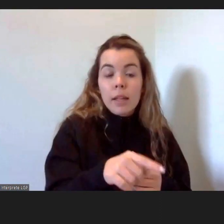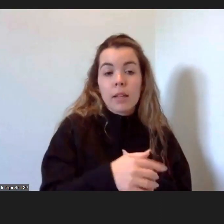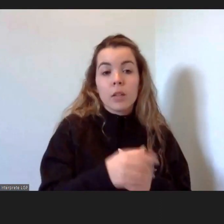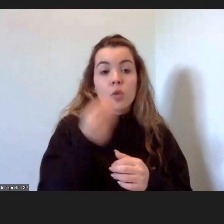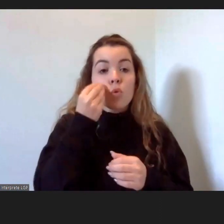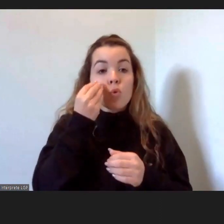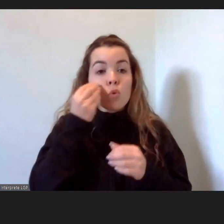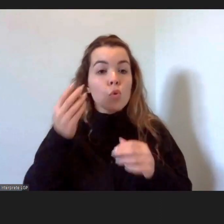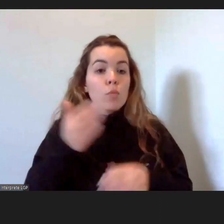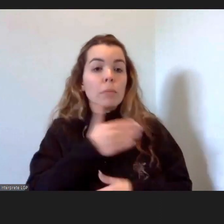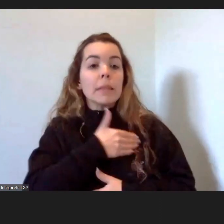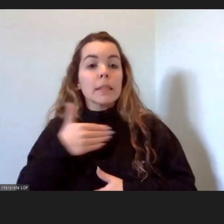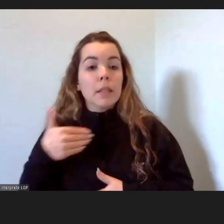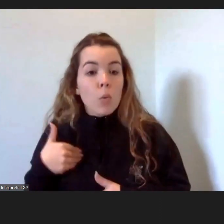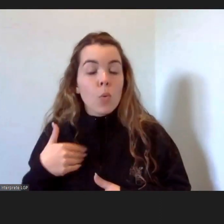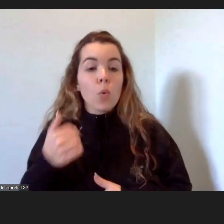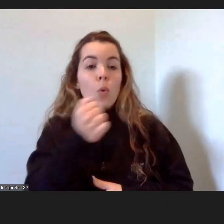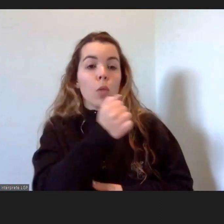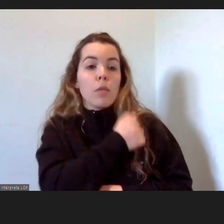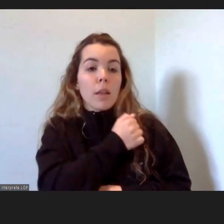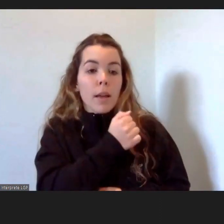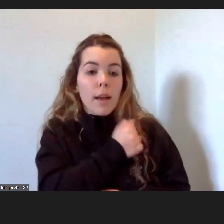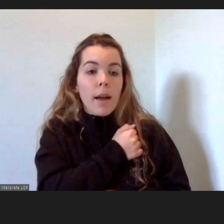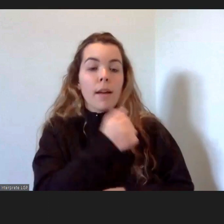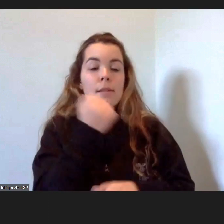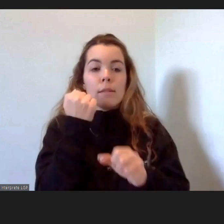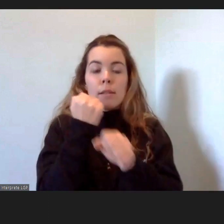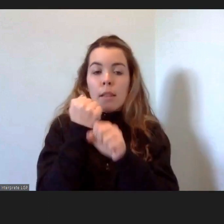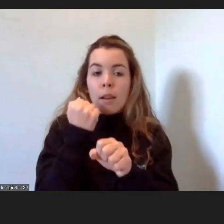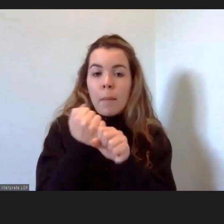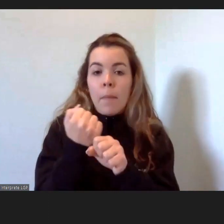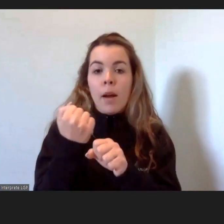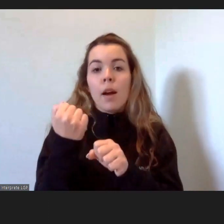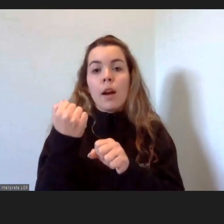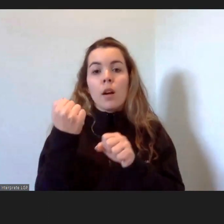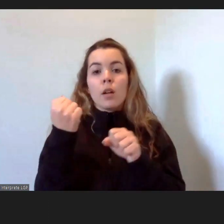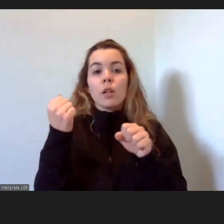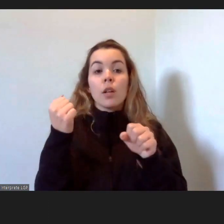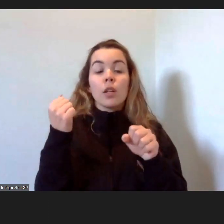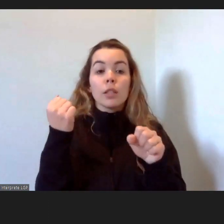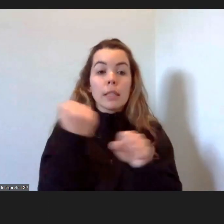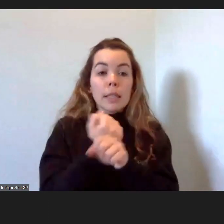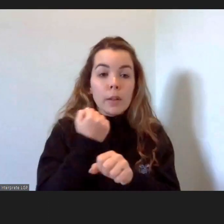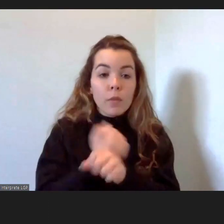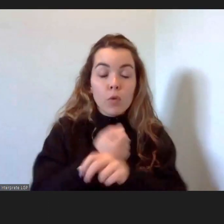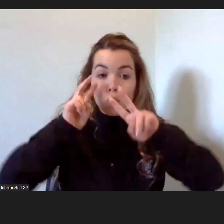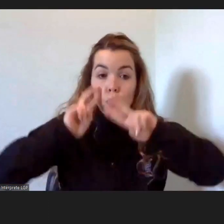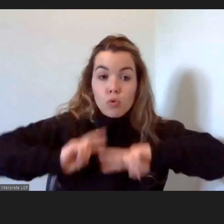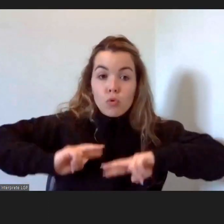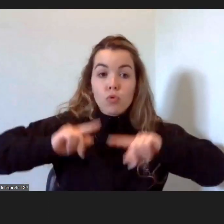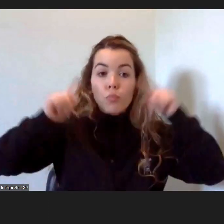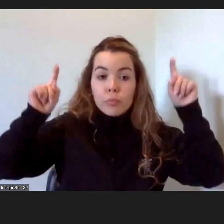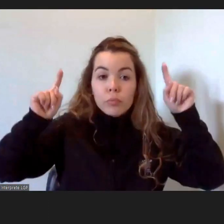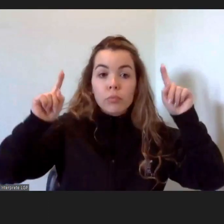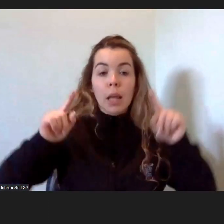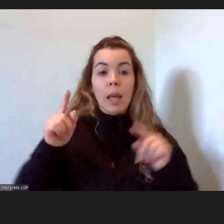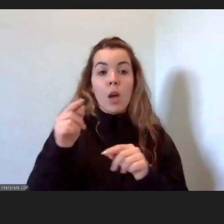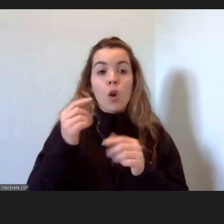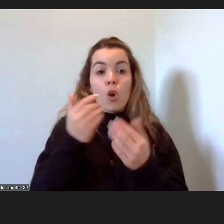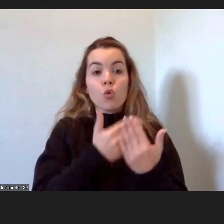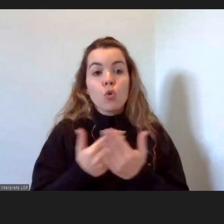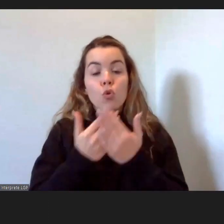a nível de saúde, de habitação, de emprego, a nível de serviços públicos, um estudo muito interessante, e